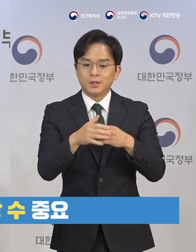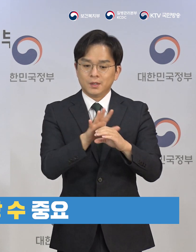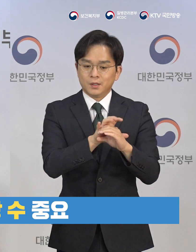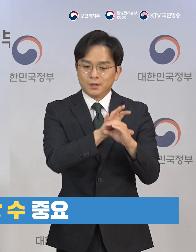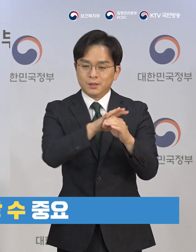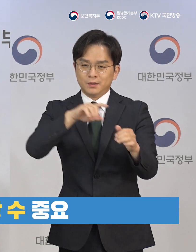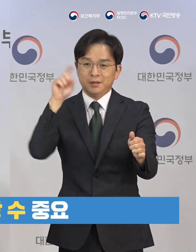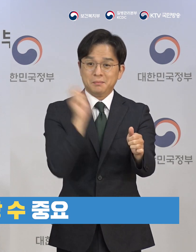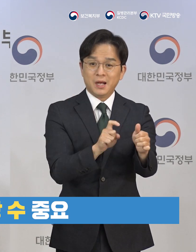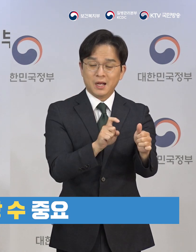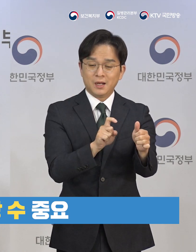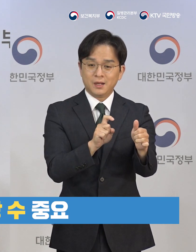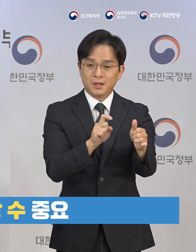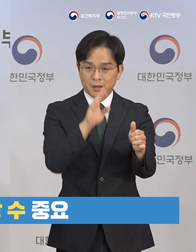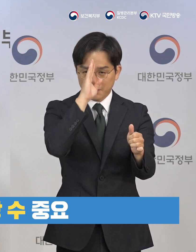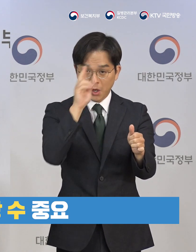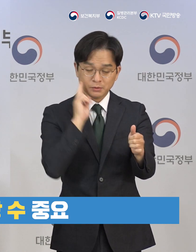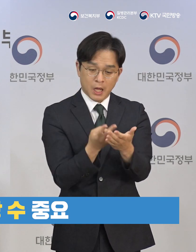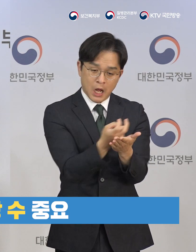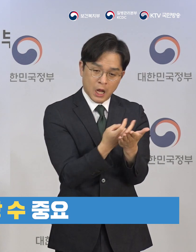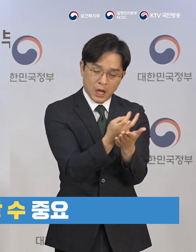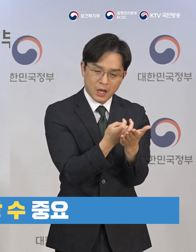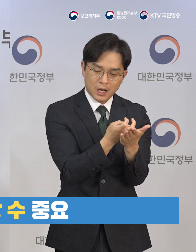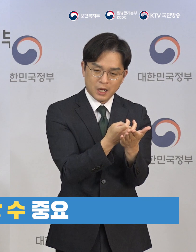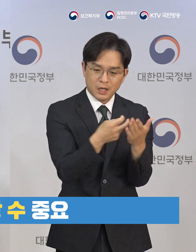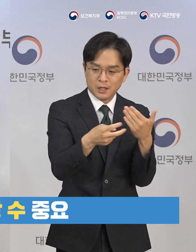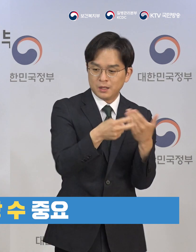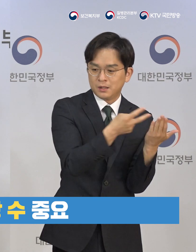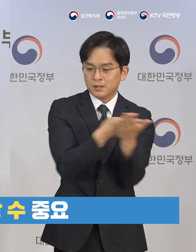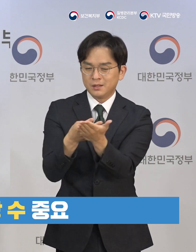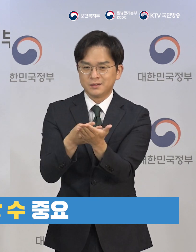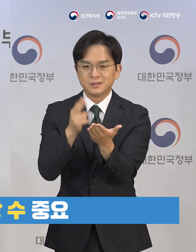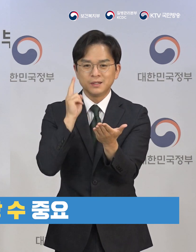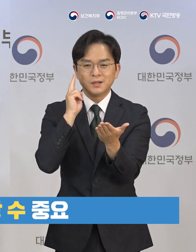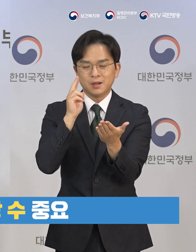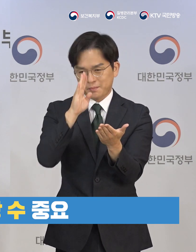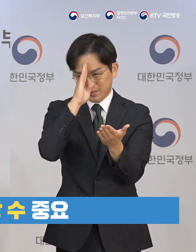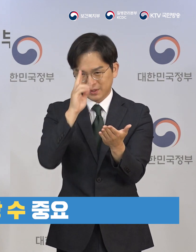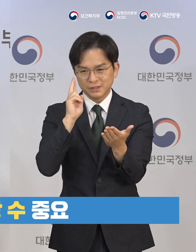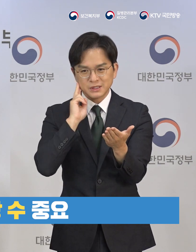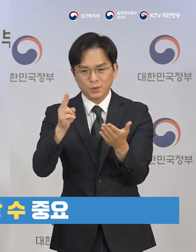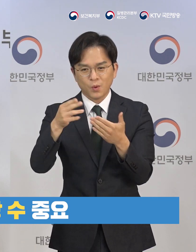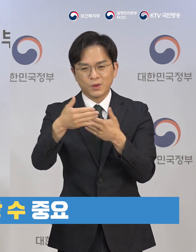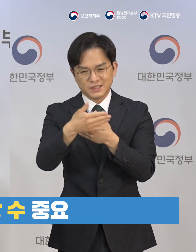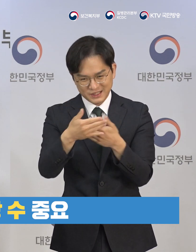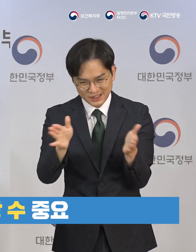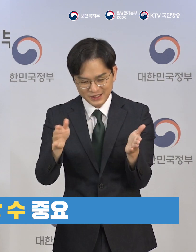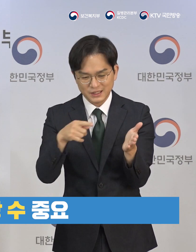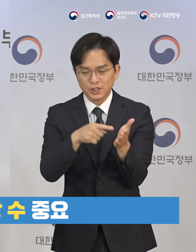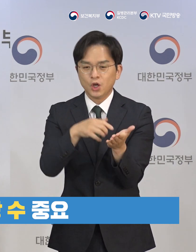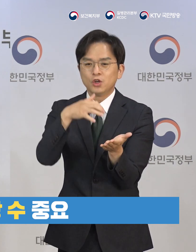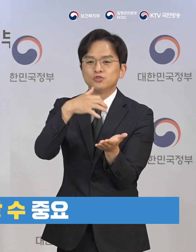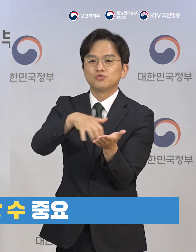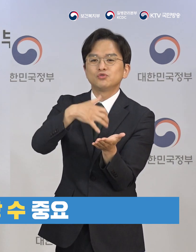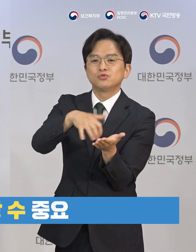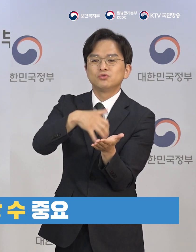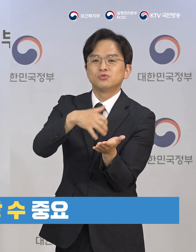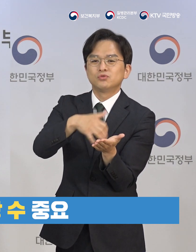예컨대 음압병동이라든지 음압병상 같은 것이 몇 개 있느냐도 중요합니다. 그리고 또 중요한 것은